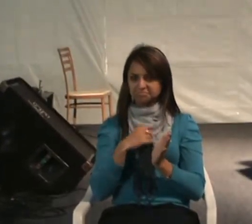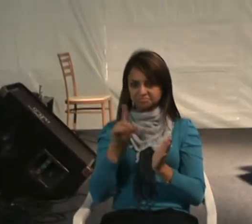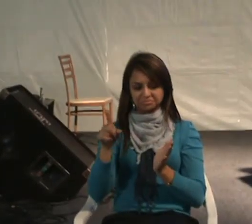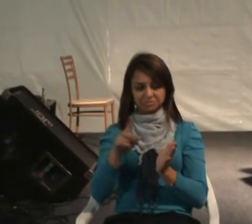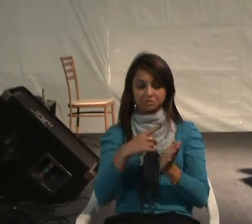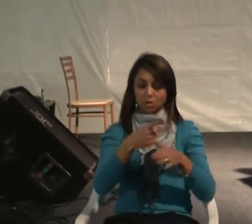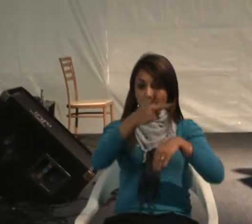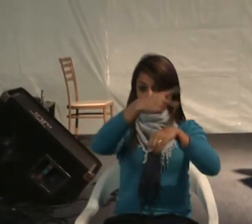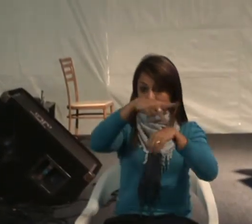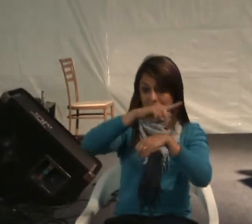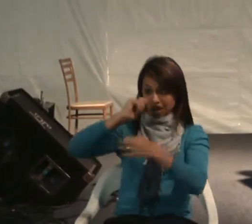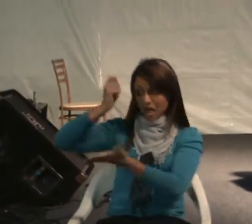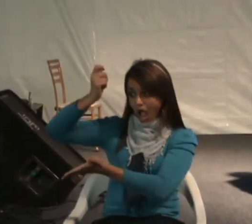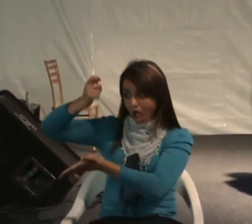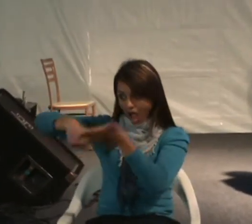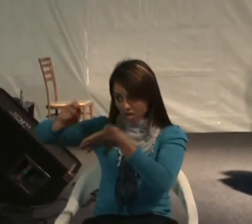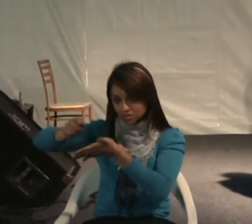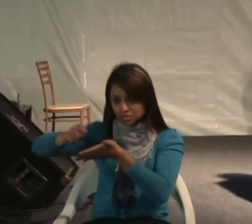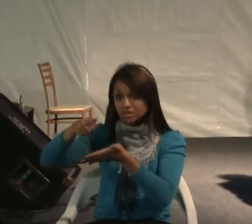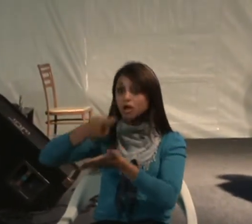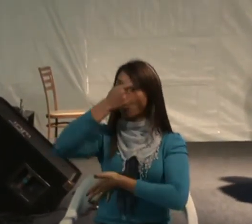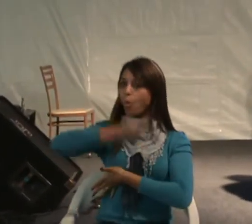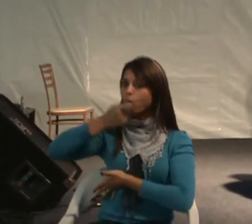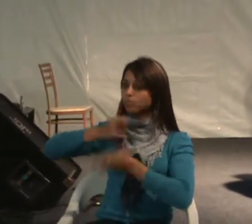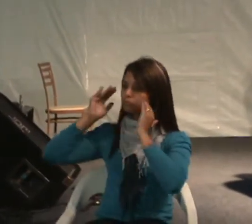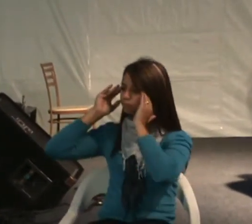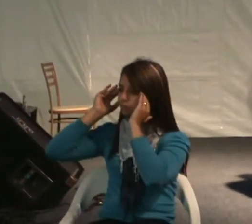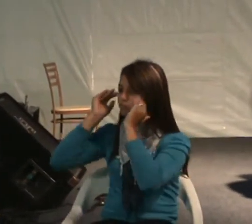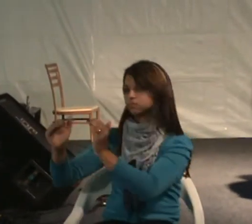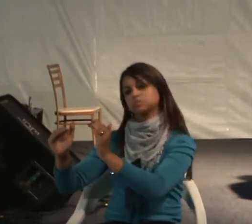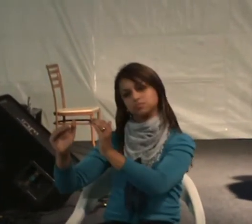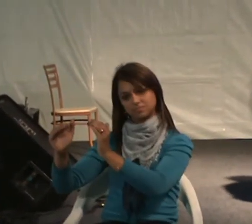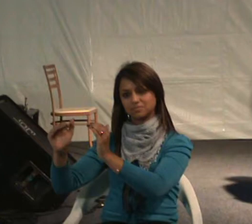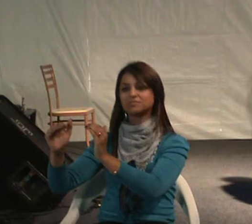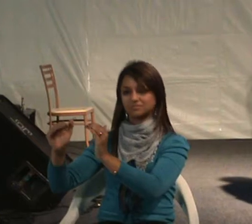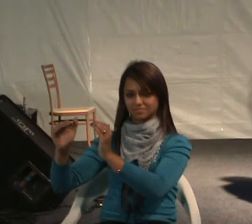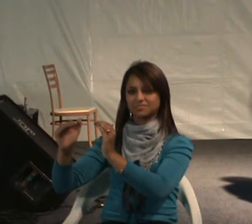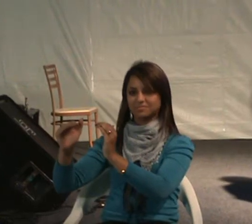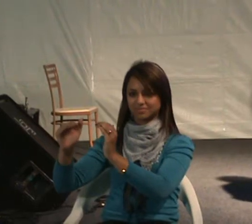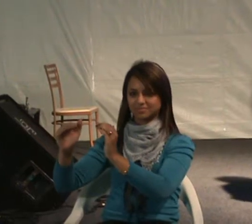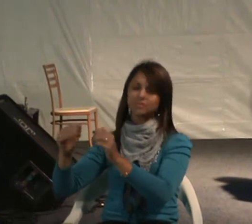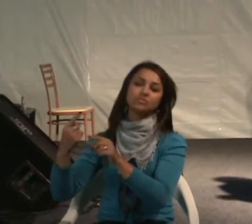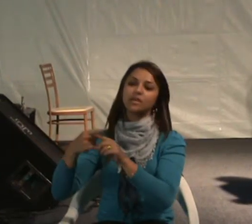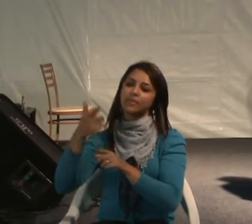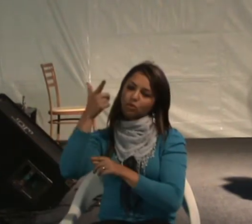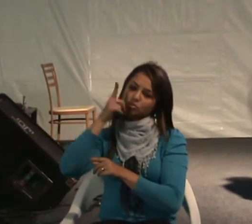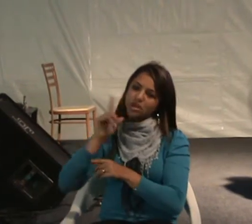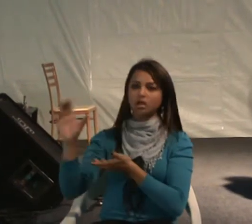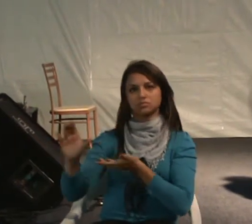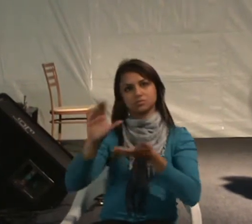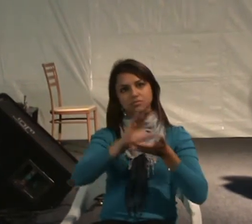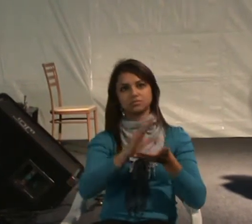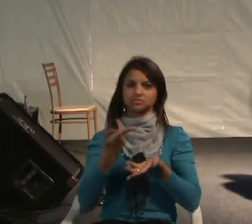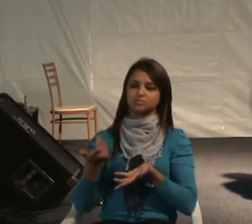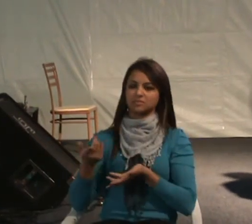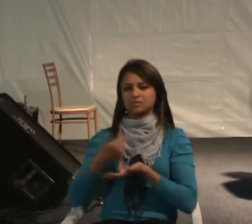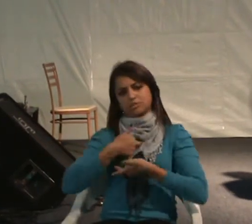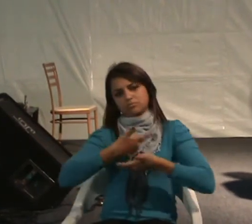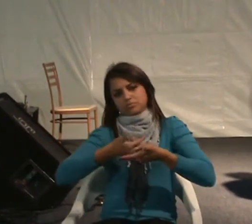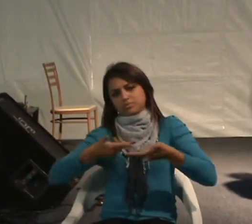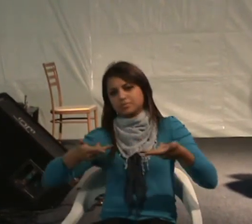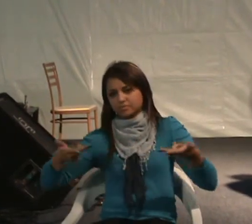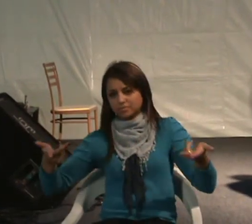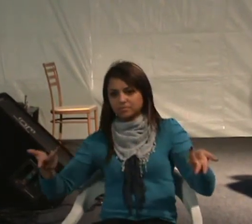convenção, ele é obrigado a cumprir. Porque advém daí, sanções econômicas e uma série de outras situações que